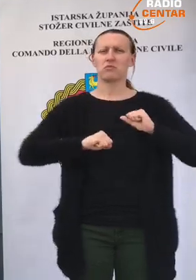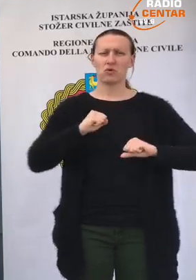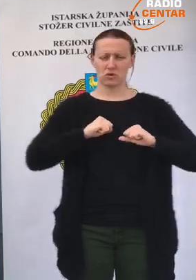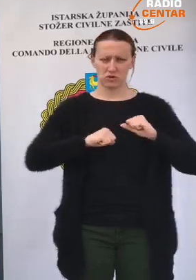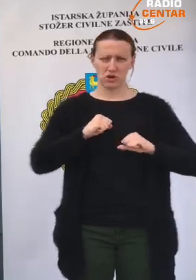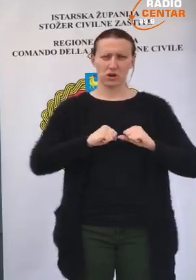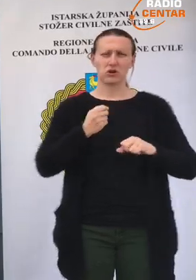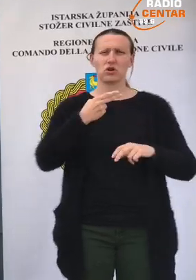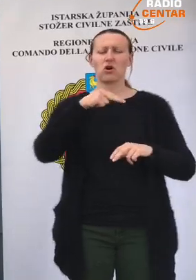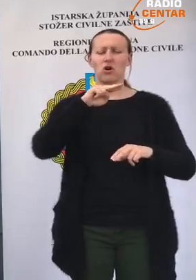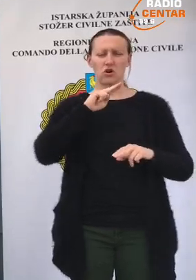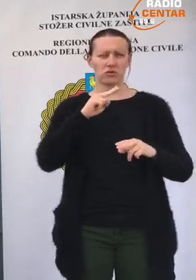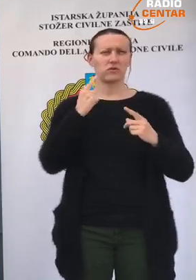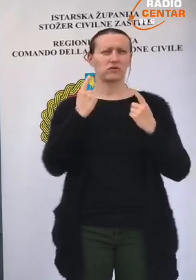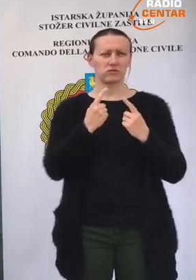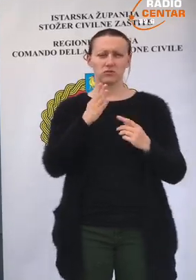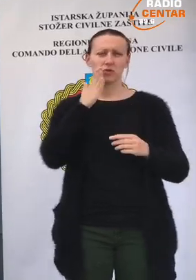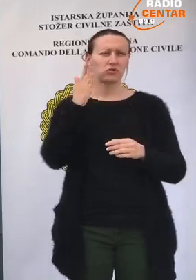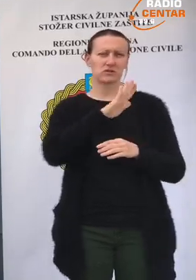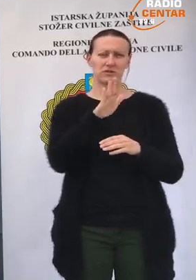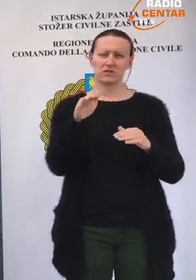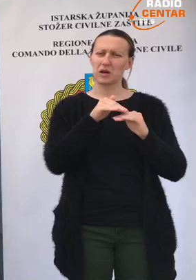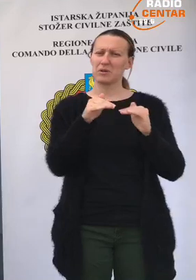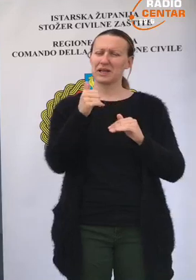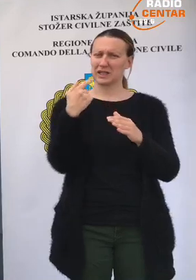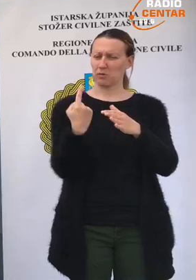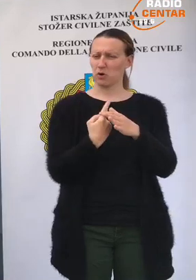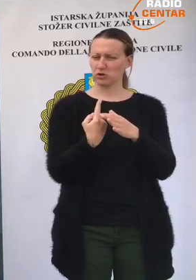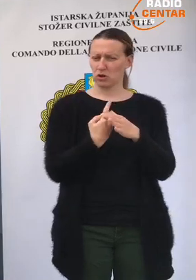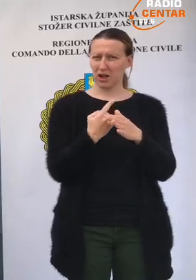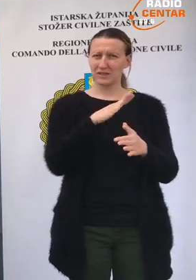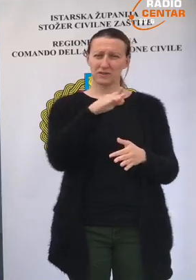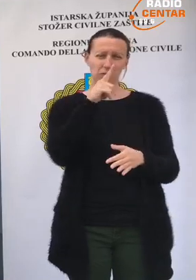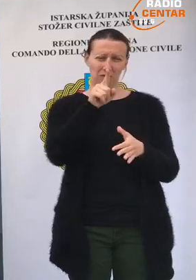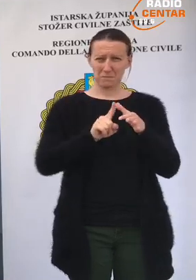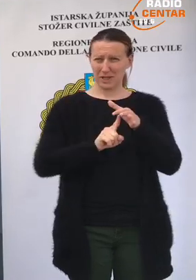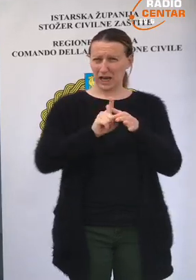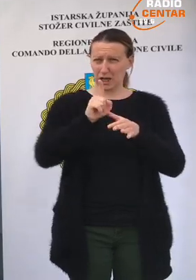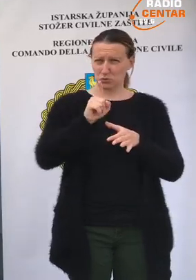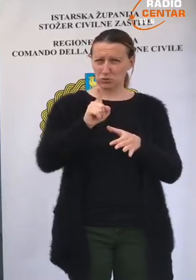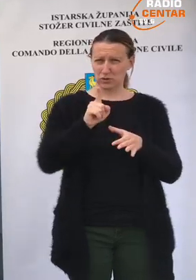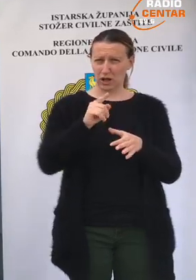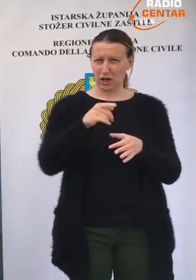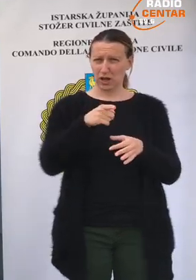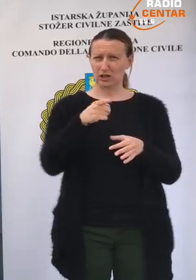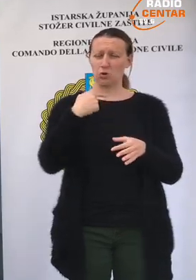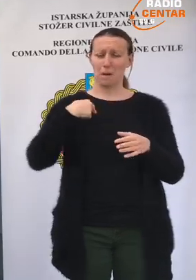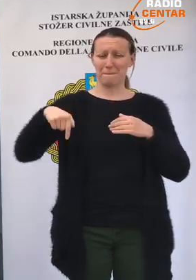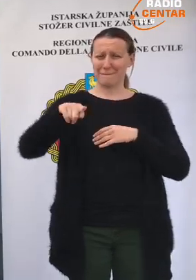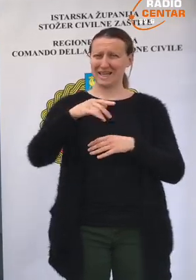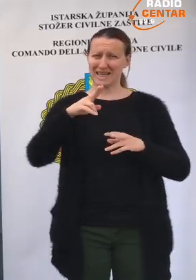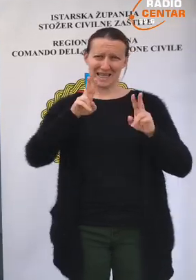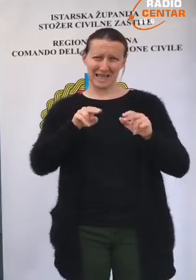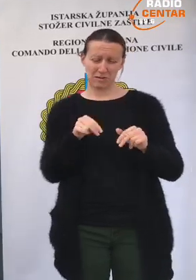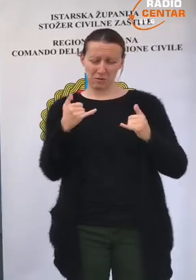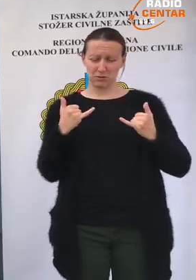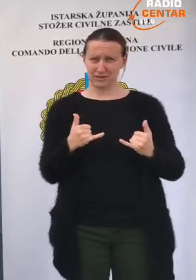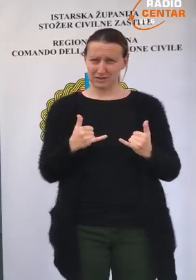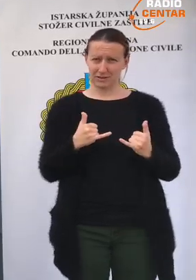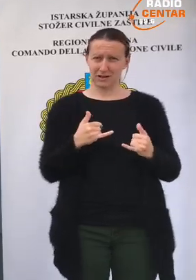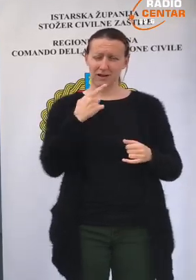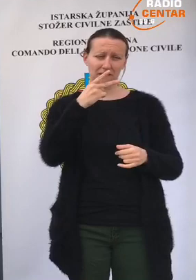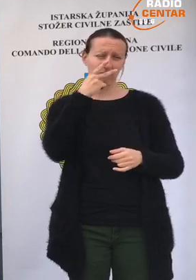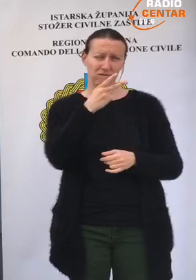ponašuju se odna odgovora način, odnosno poštuju sve mjere samoizolacije. Po svim ovim rezultatima koji mi imamo sada